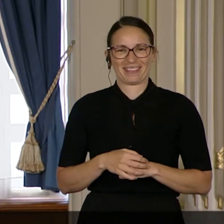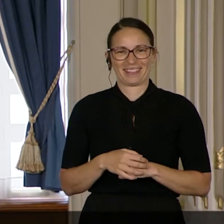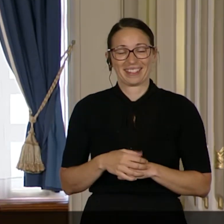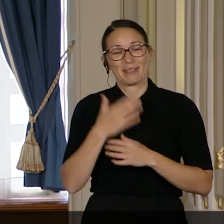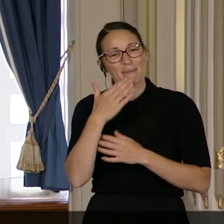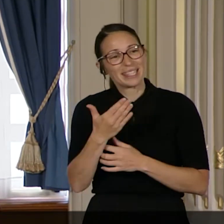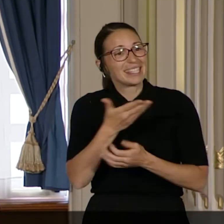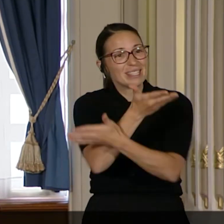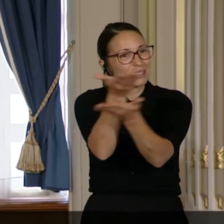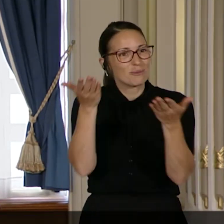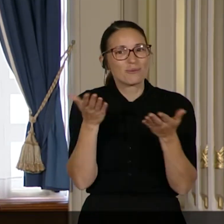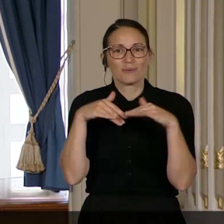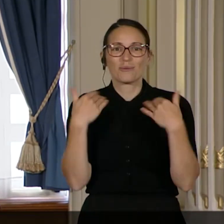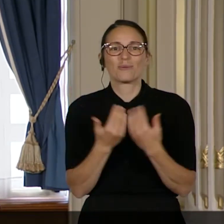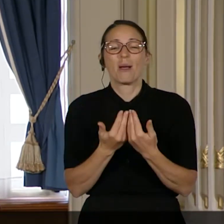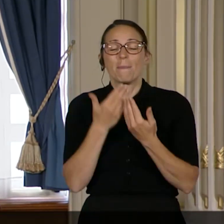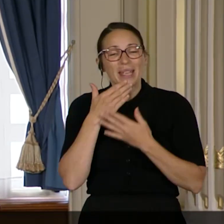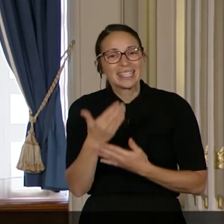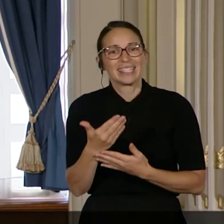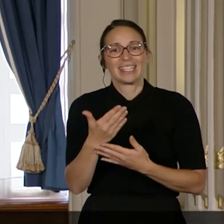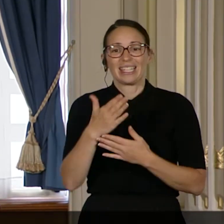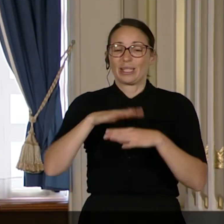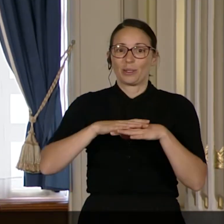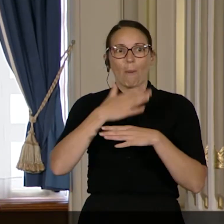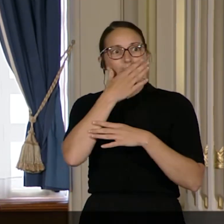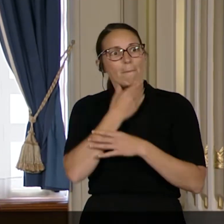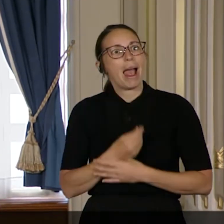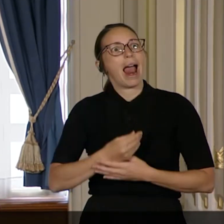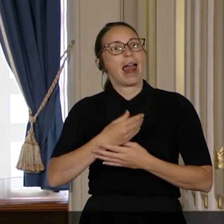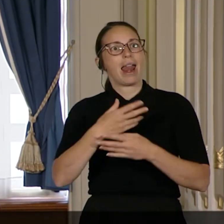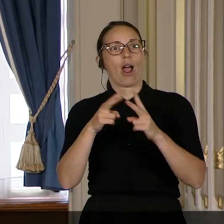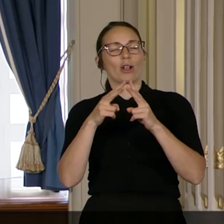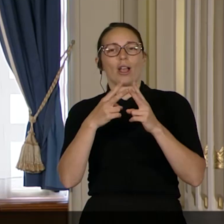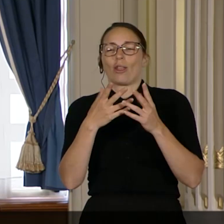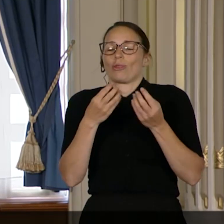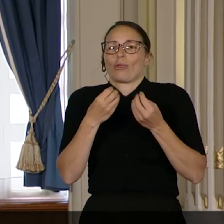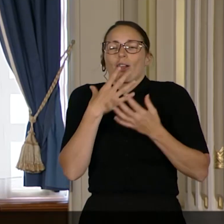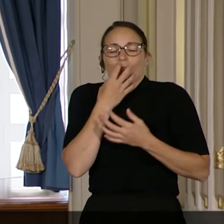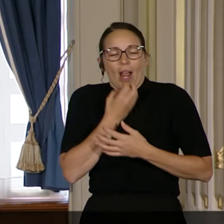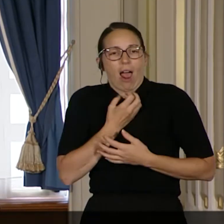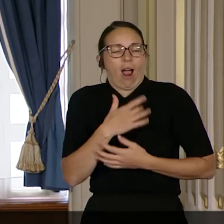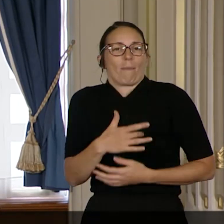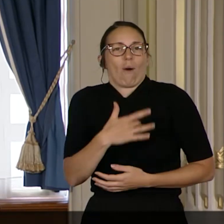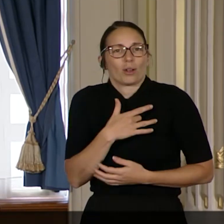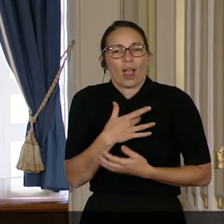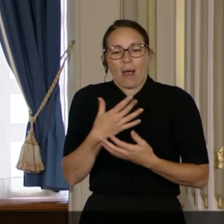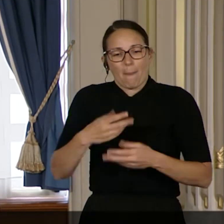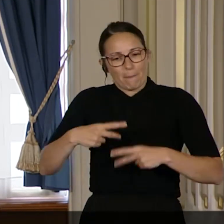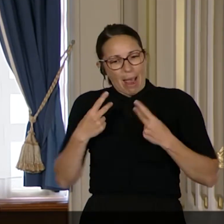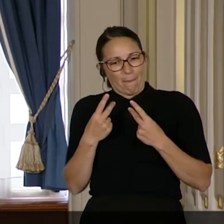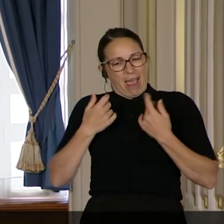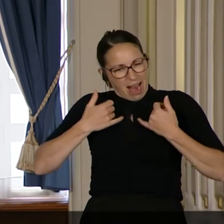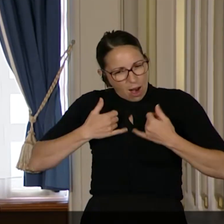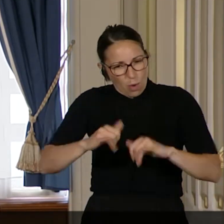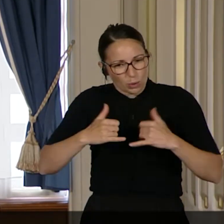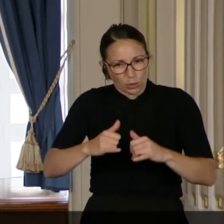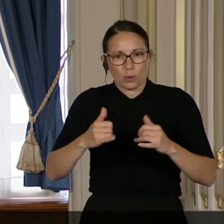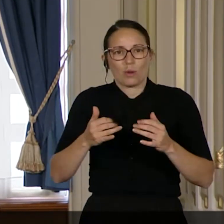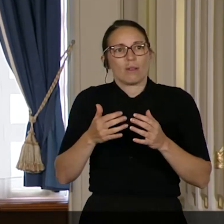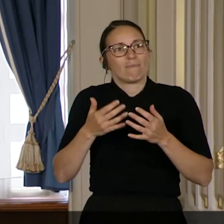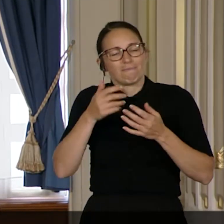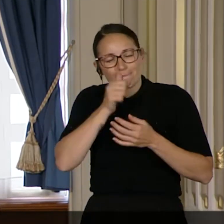Donc, merci à vous tous. Merci pour cette belle reconnaissance. Elle me fait chaud au cœur et me motive à persévérer.